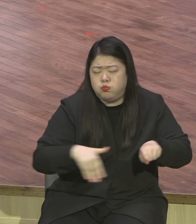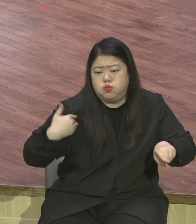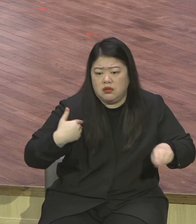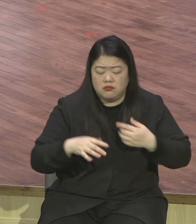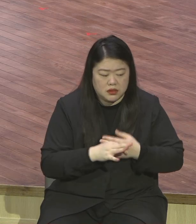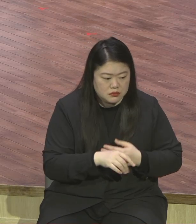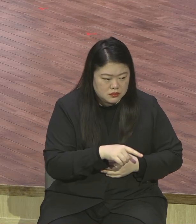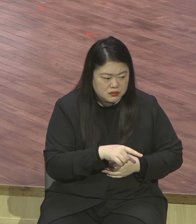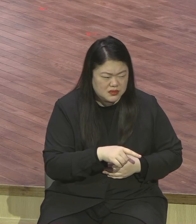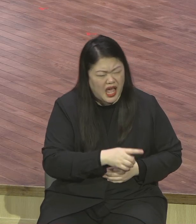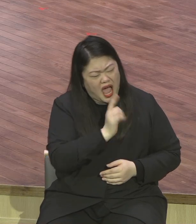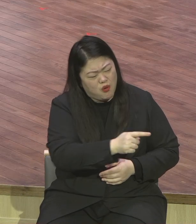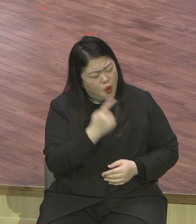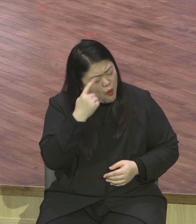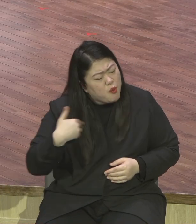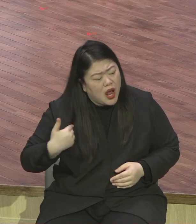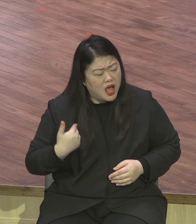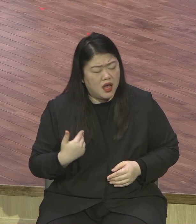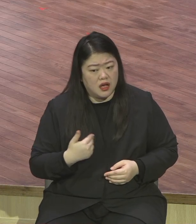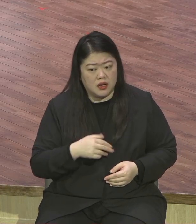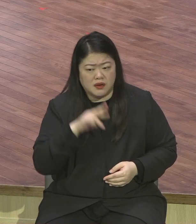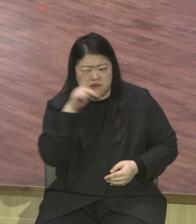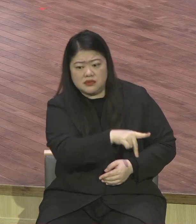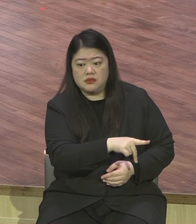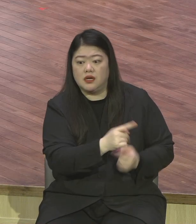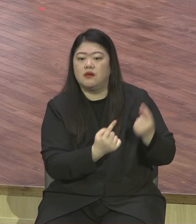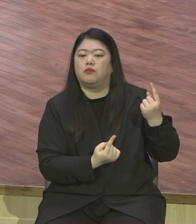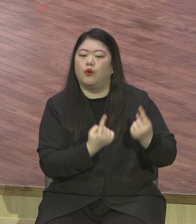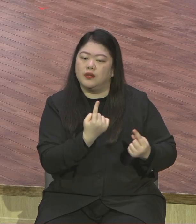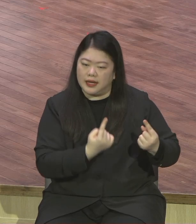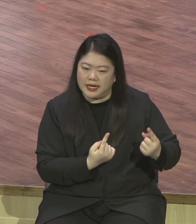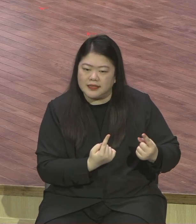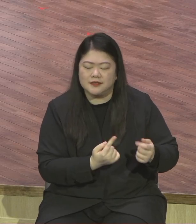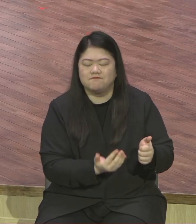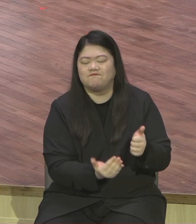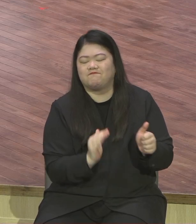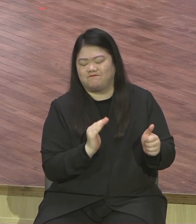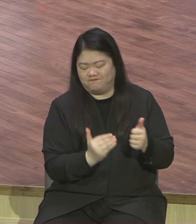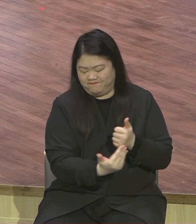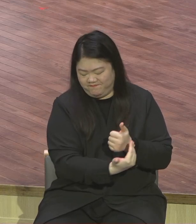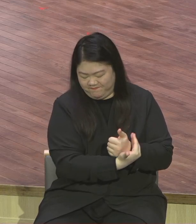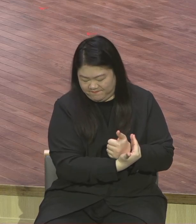믿음이 약하다고 상처 주어서는 안 된다는 것입니다 믿음이 약한 사람이 약한 소리를 해요